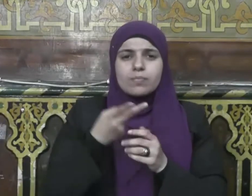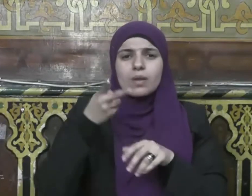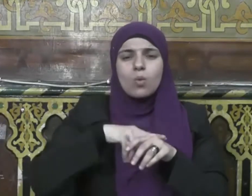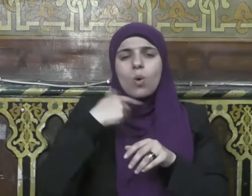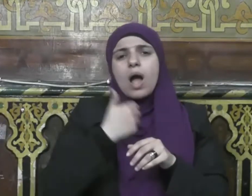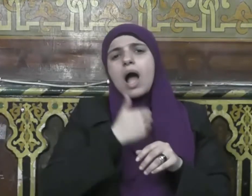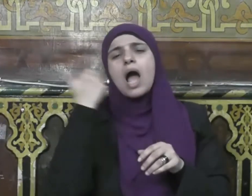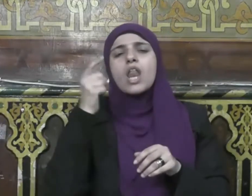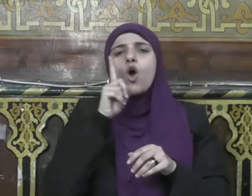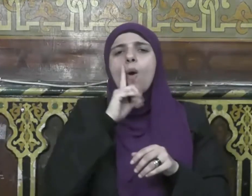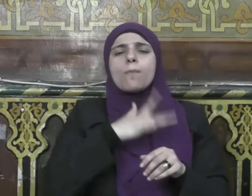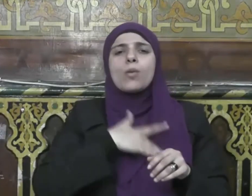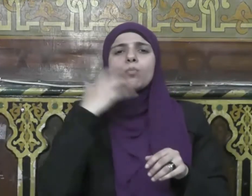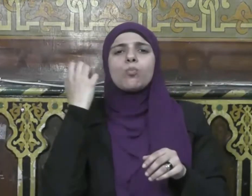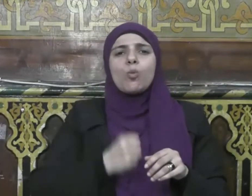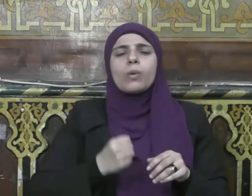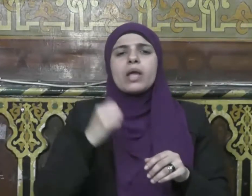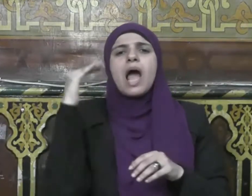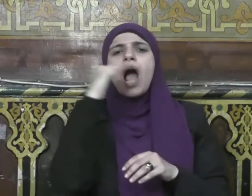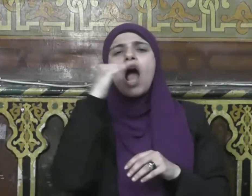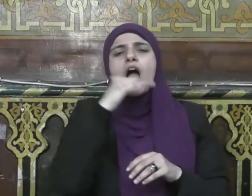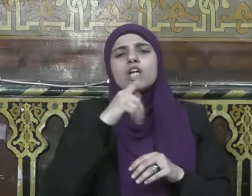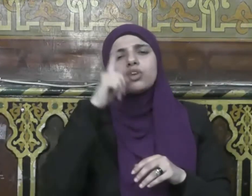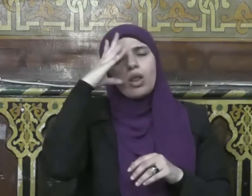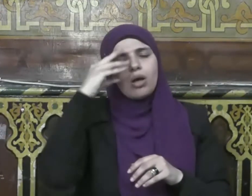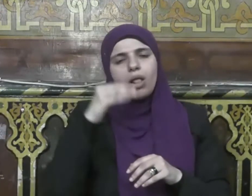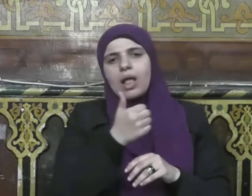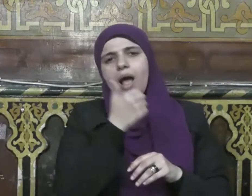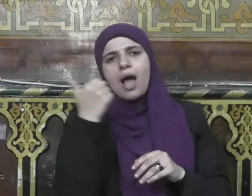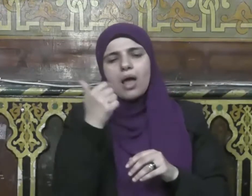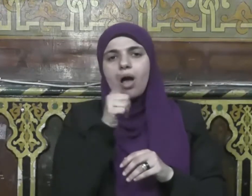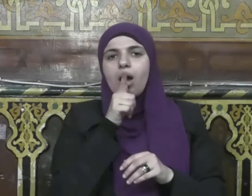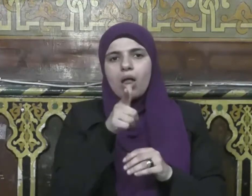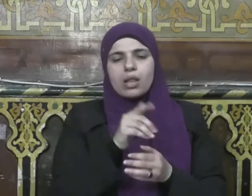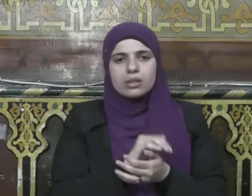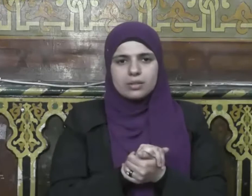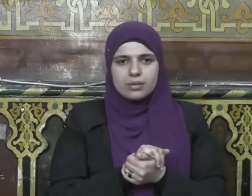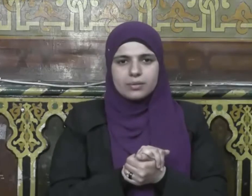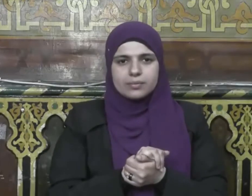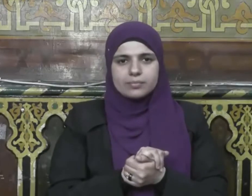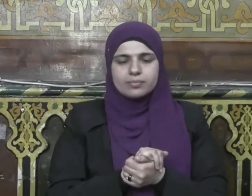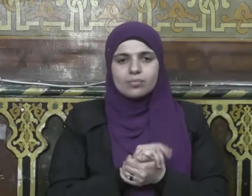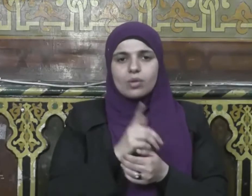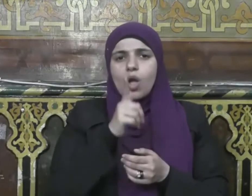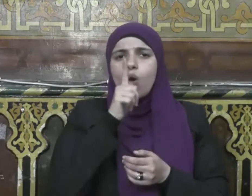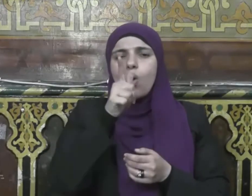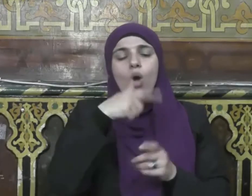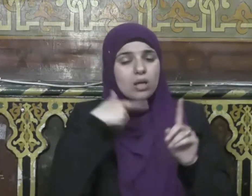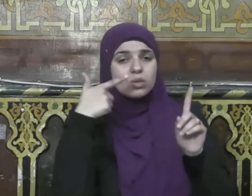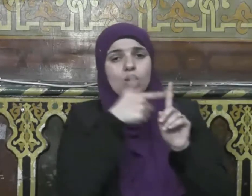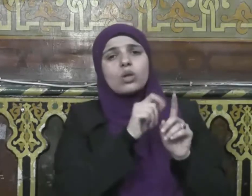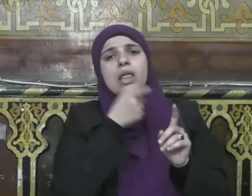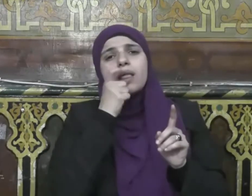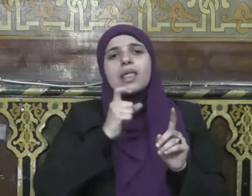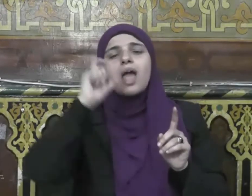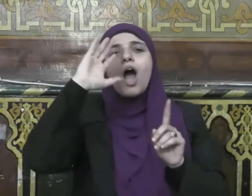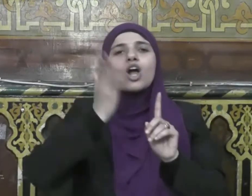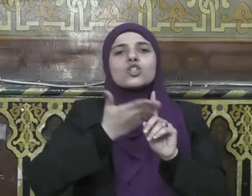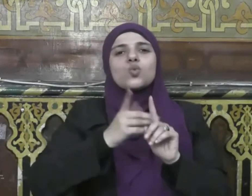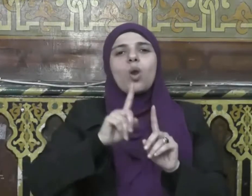فقالت قلت يا رسول الله أرأيت إن علمت أي ليلة الليلة